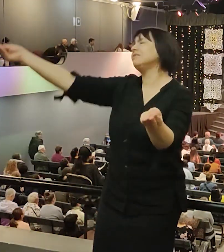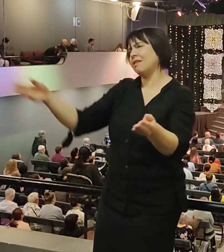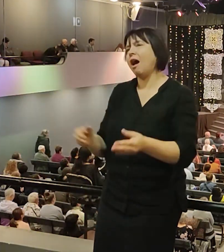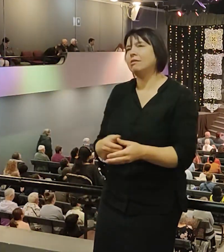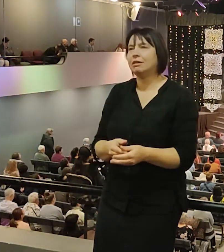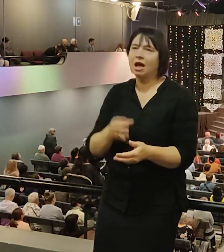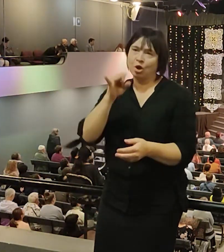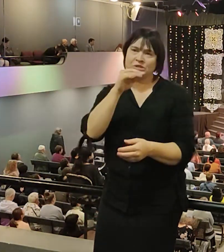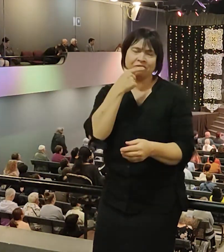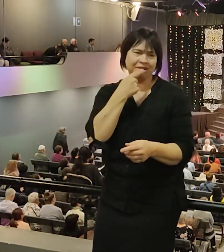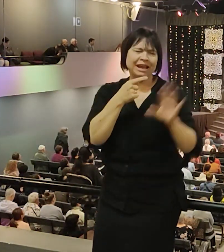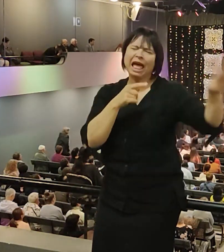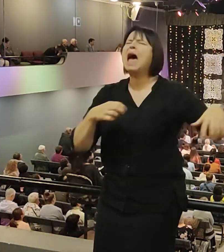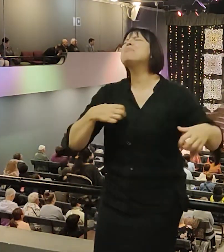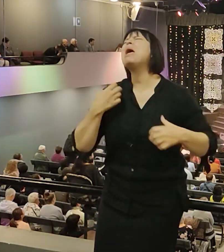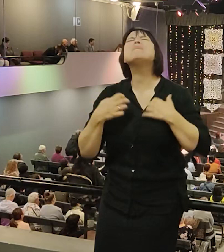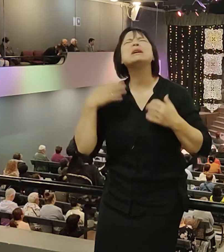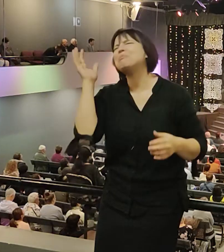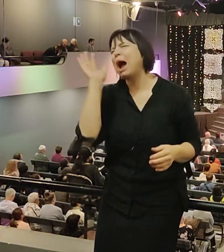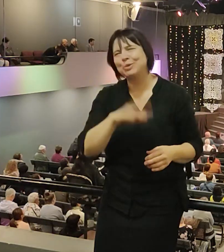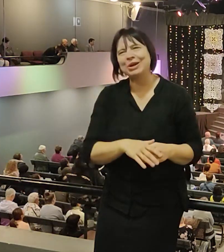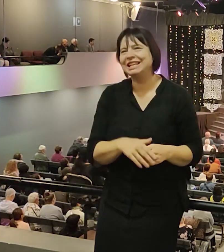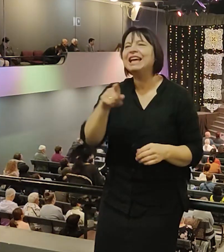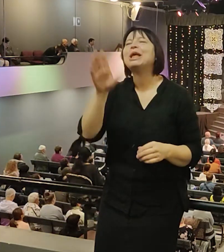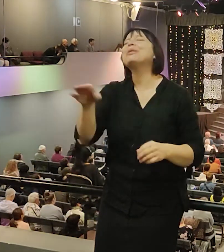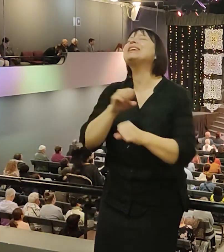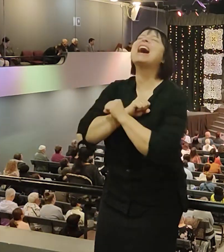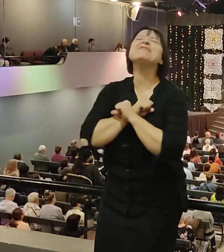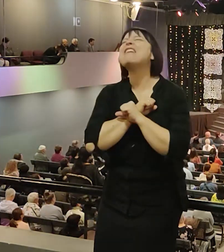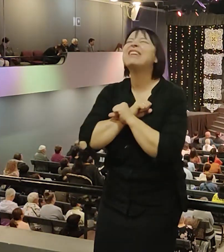А Иосиф говорит, да не беспокойся, дорогая, это только на выходные.